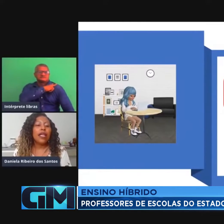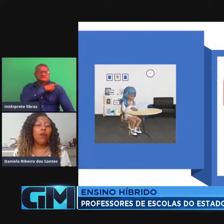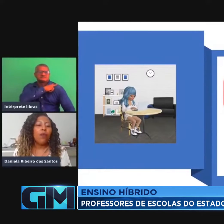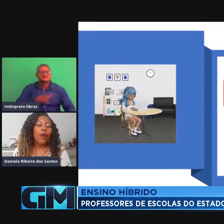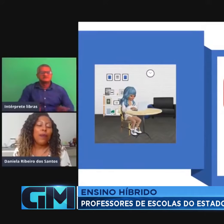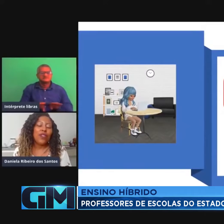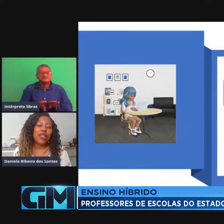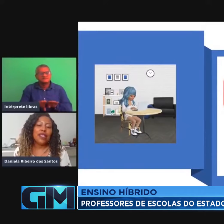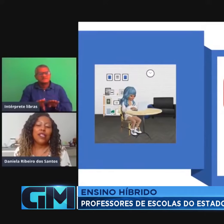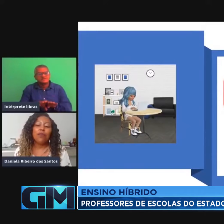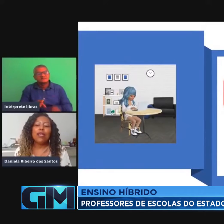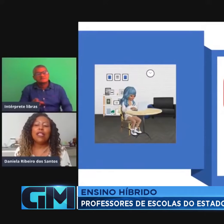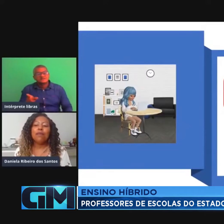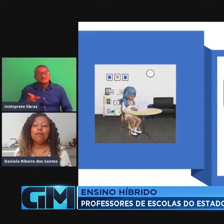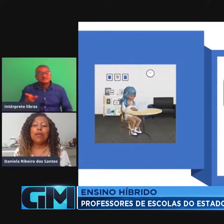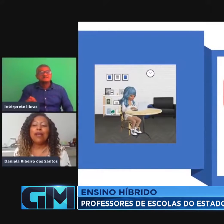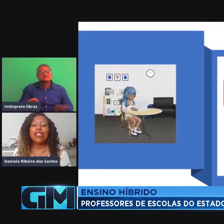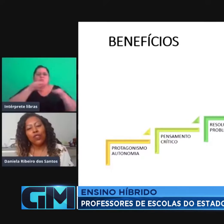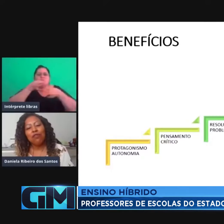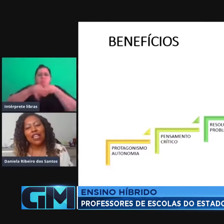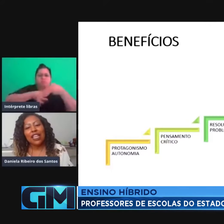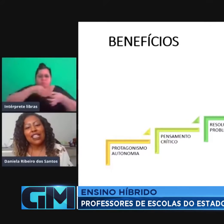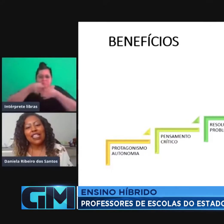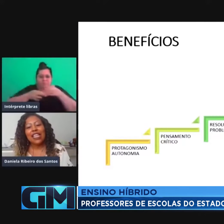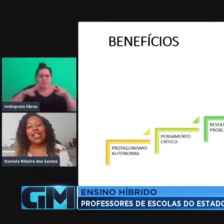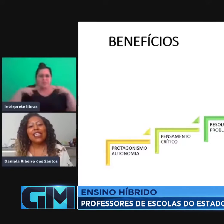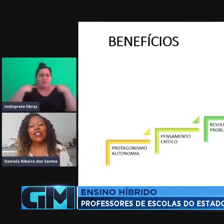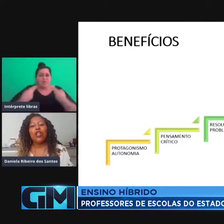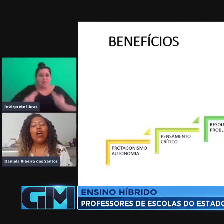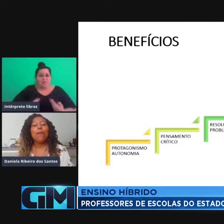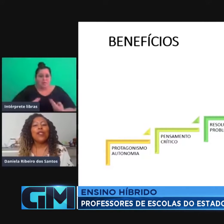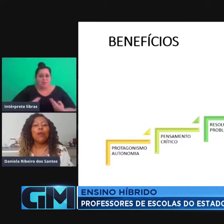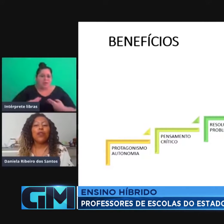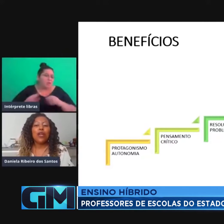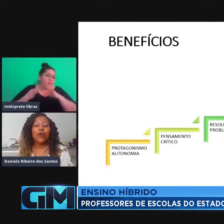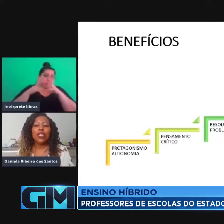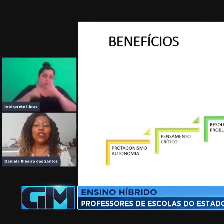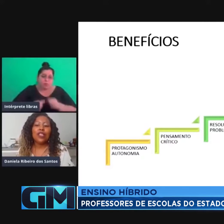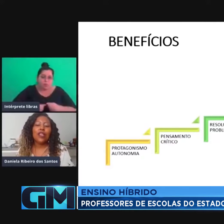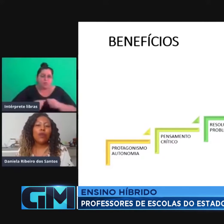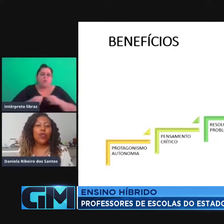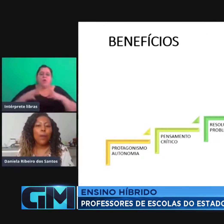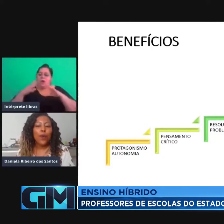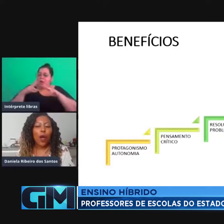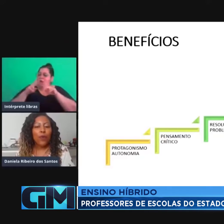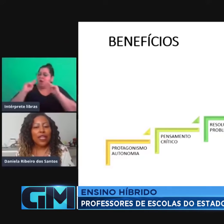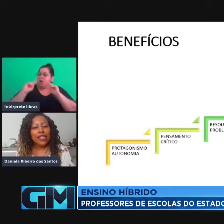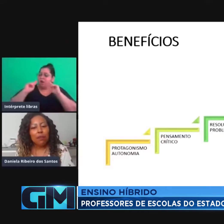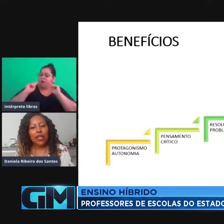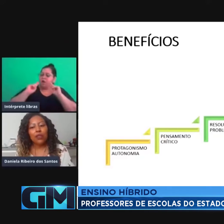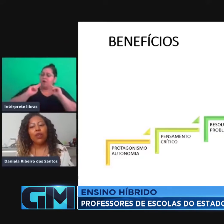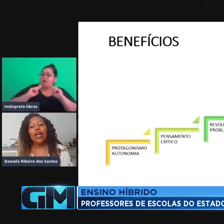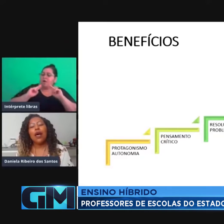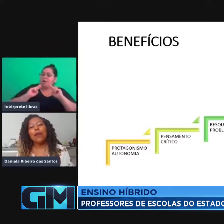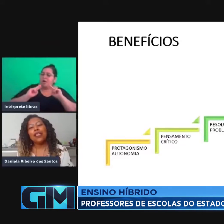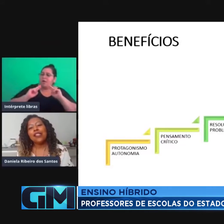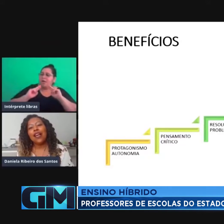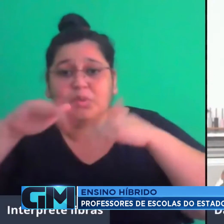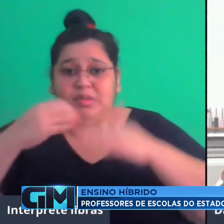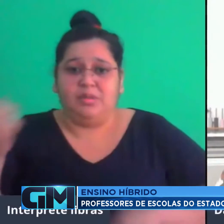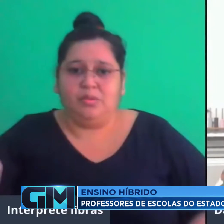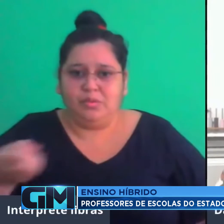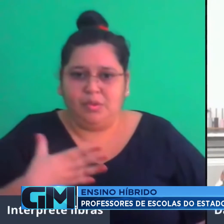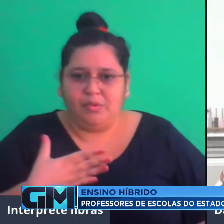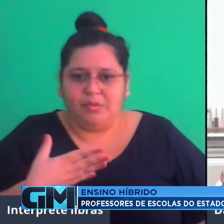os atores da educação no país para superar os obstáculos inerentes ao ensino cada vez mais digital. A gente